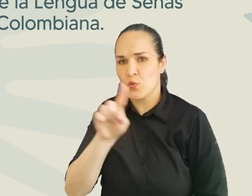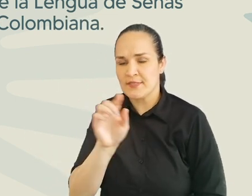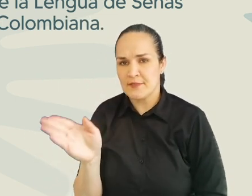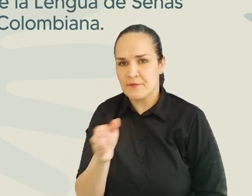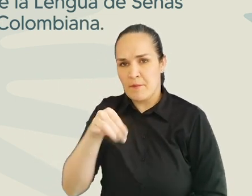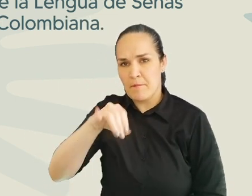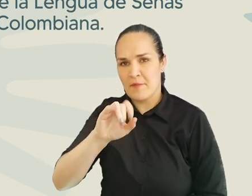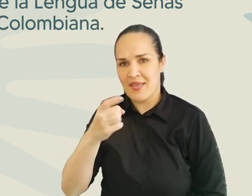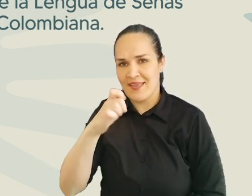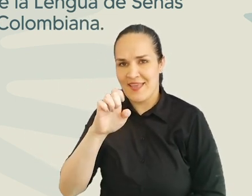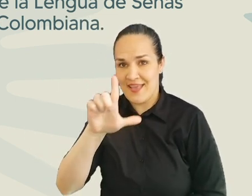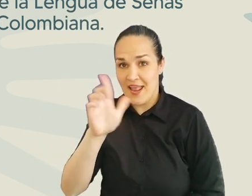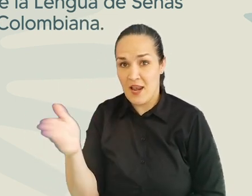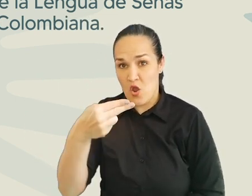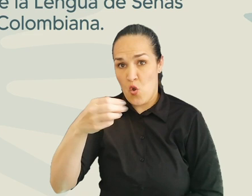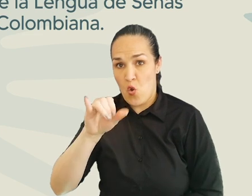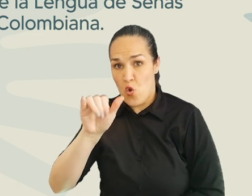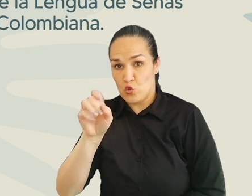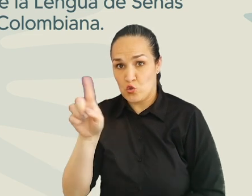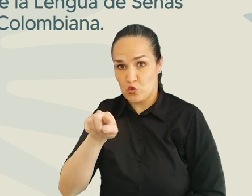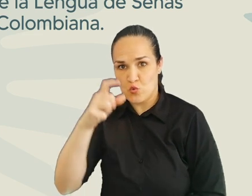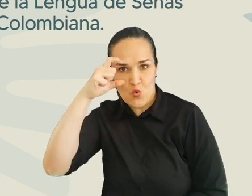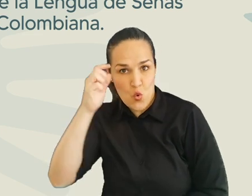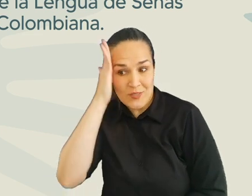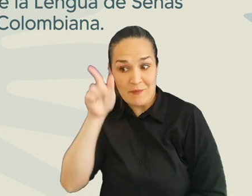reconocimiento jurídico de la lengua de señas colombiana